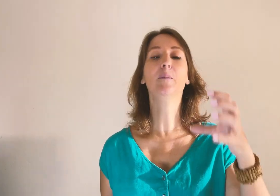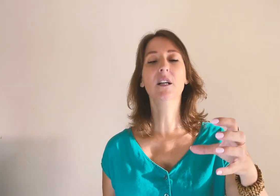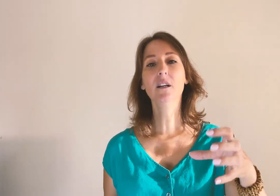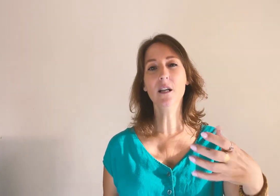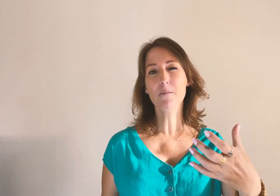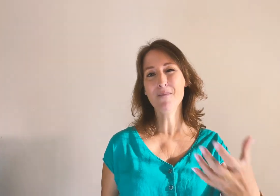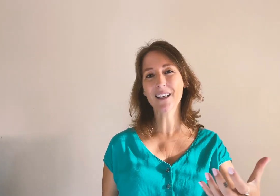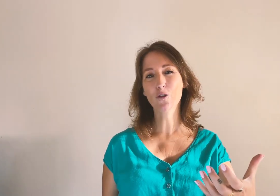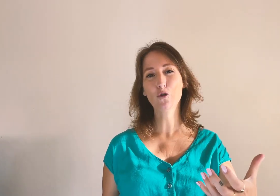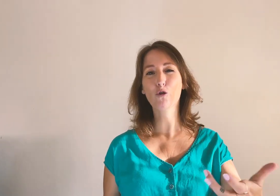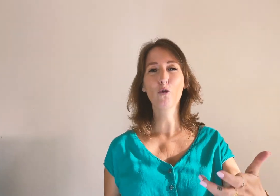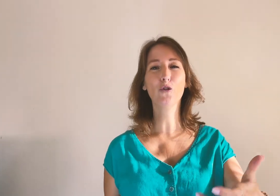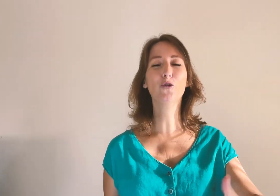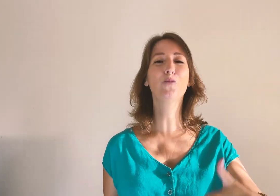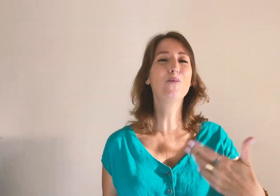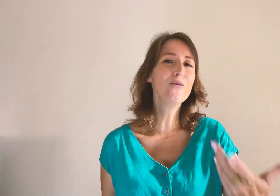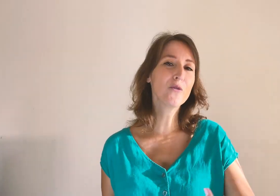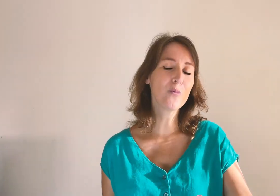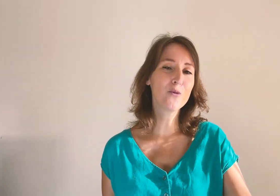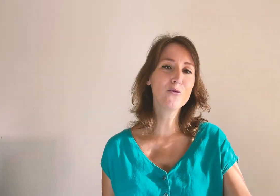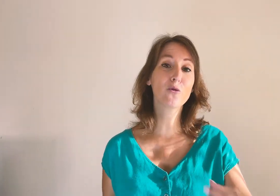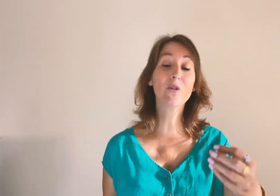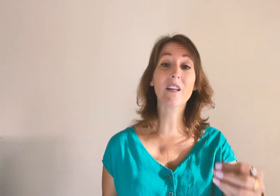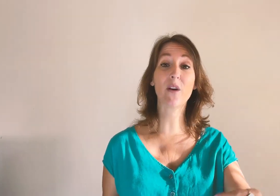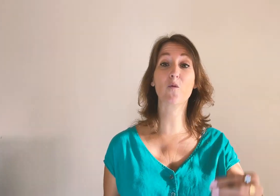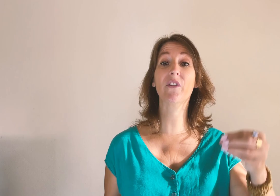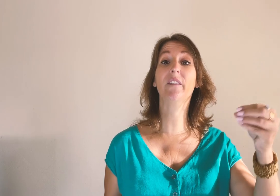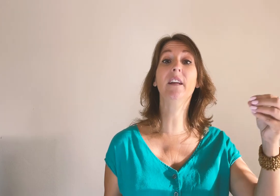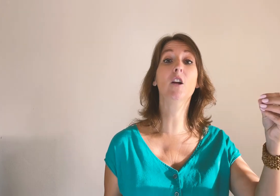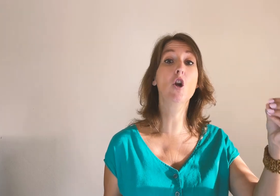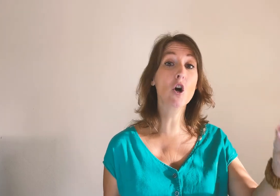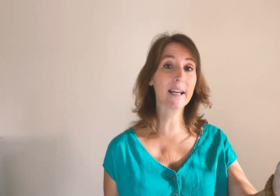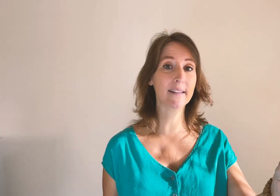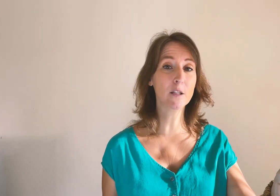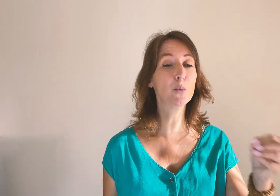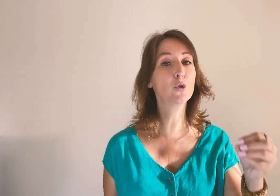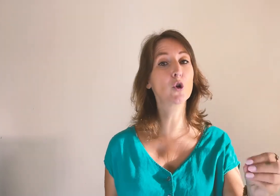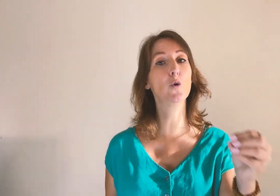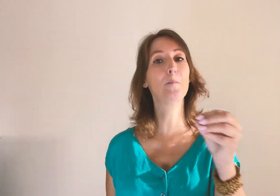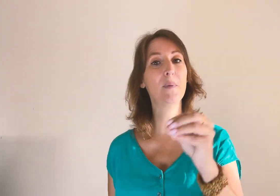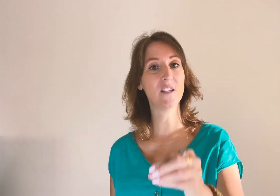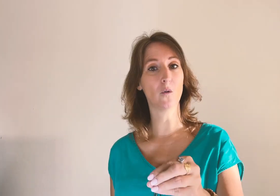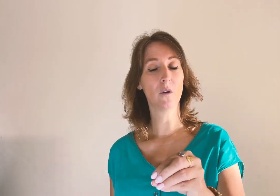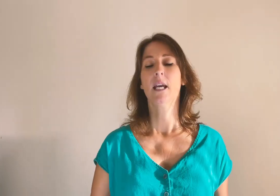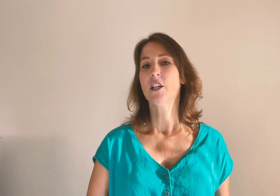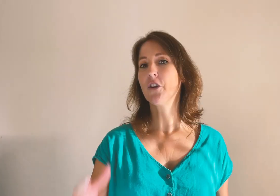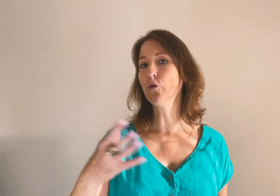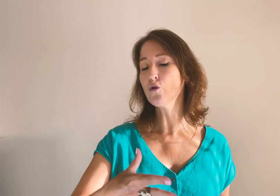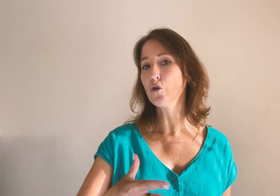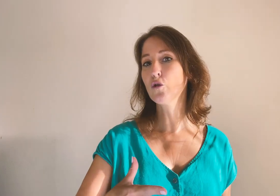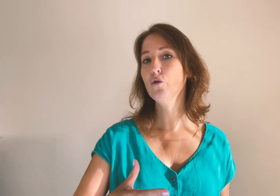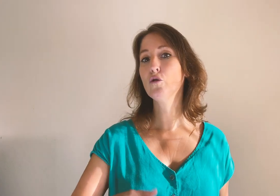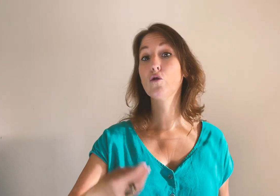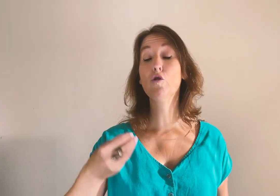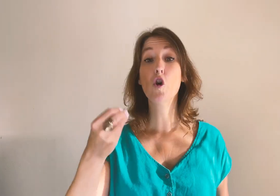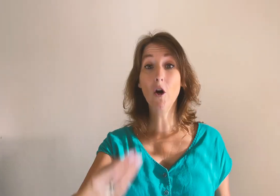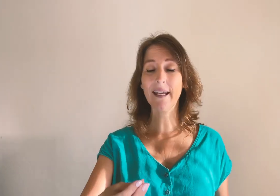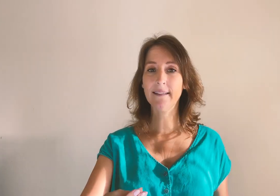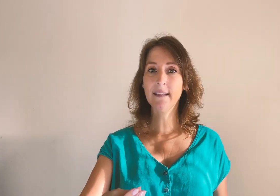les marketeux se concentrent de plus en plus sur tout ce qui va concerner l'organique plutôt que le payant. J'ai toujours cru que l'organique